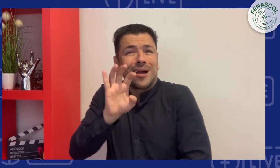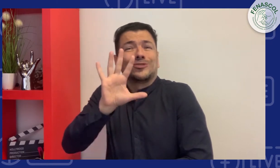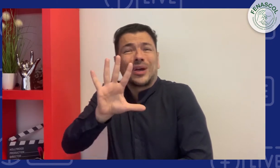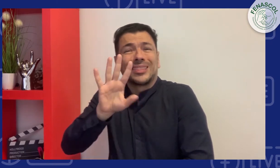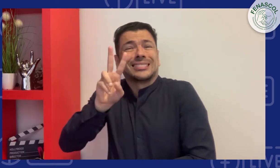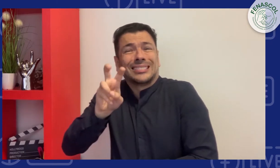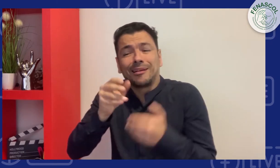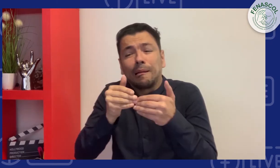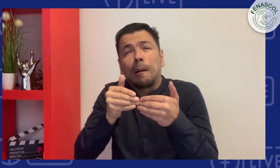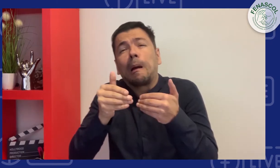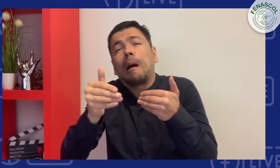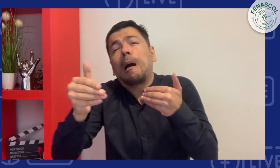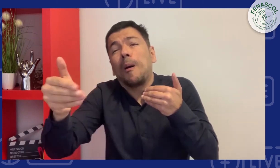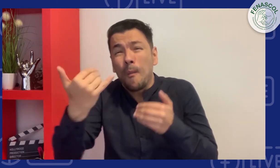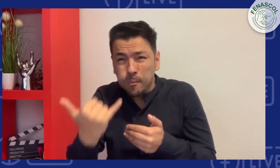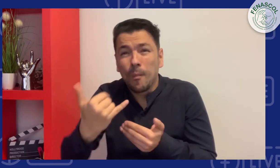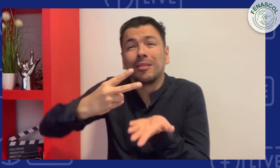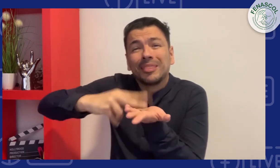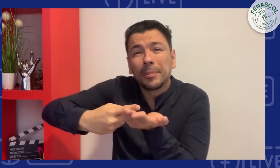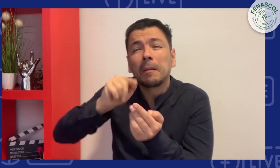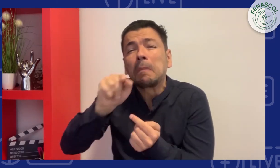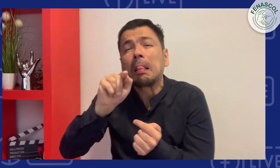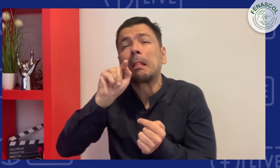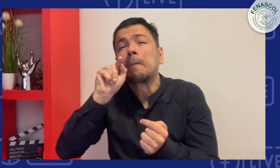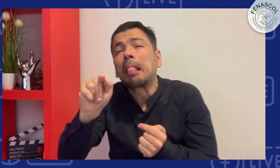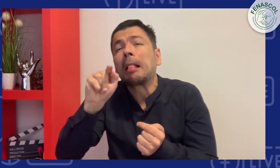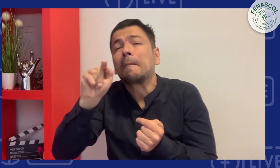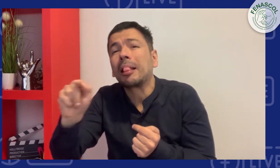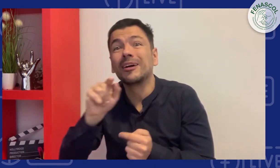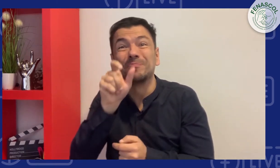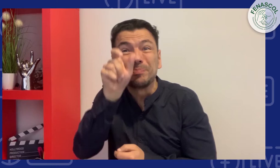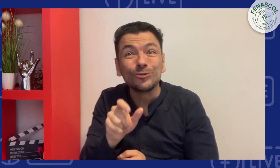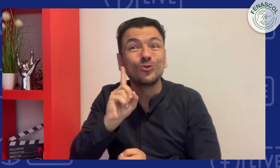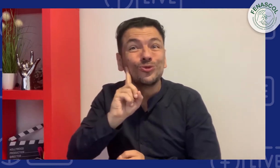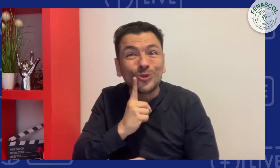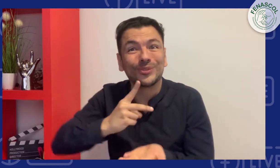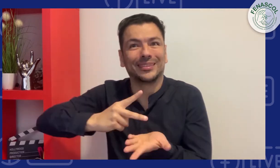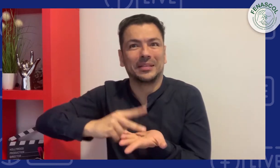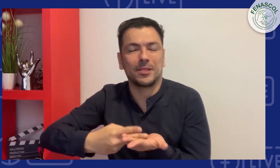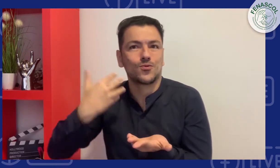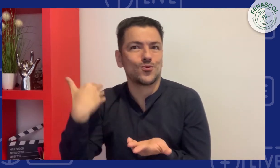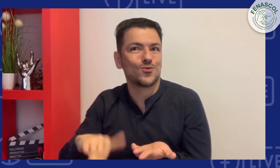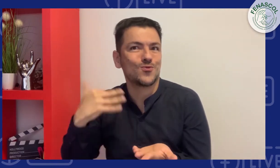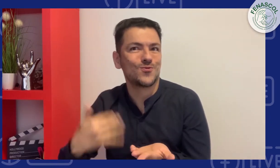aproximadamente 1957 existían estos intérpretes sordos.